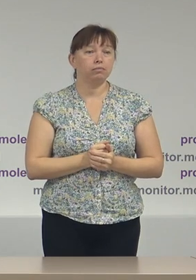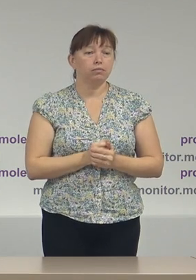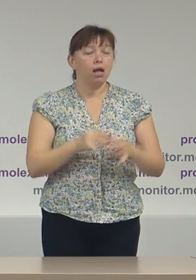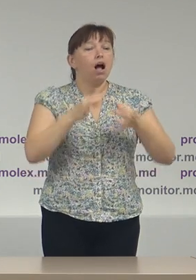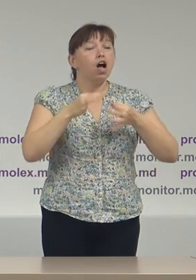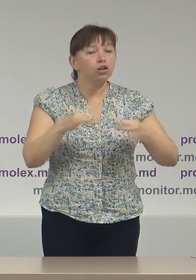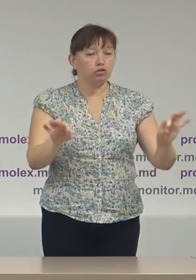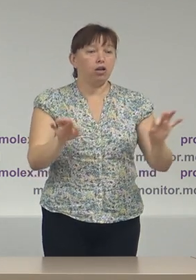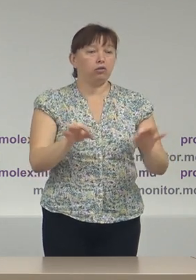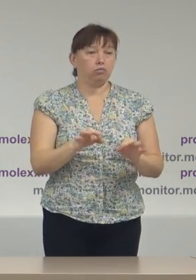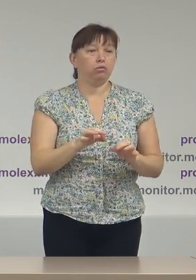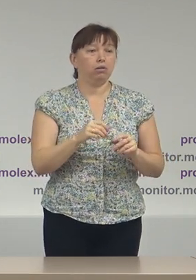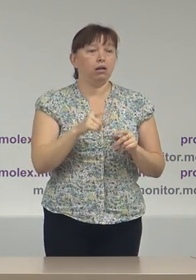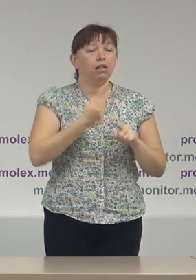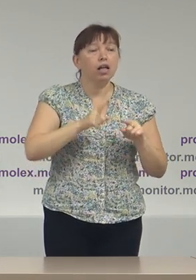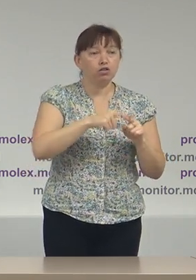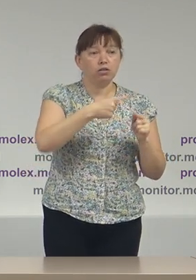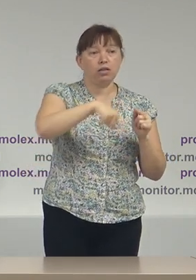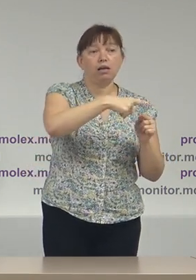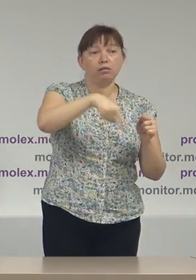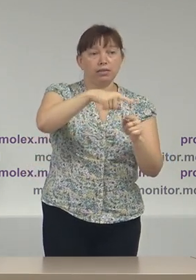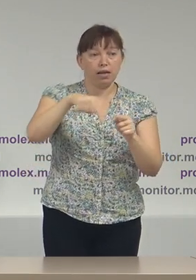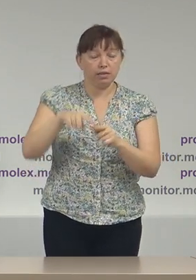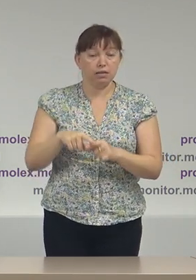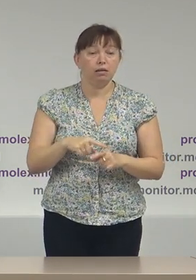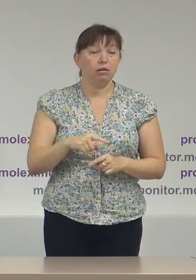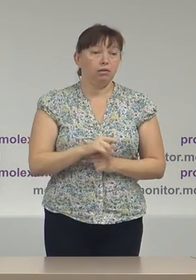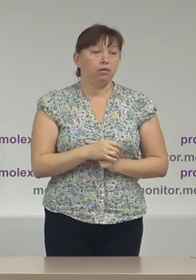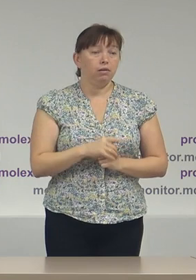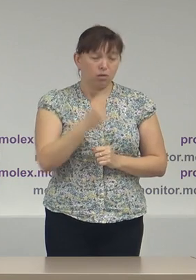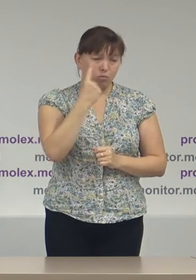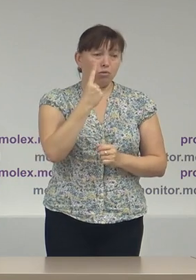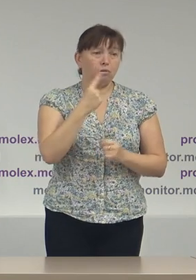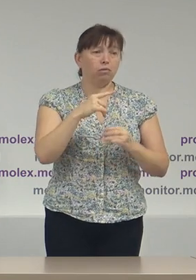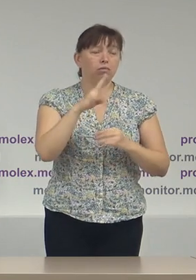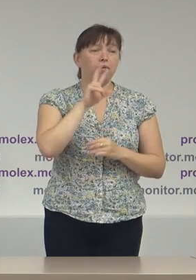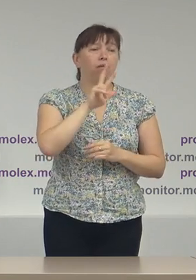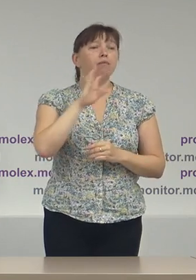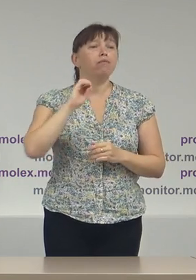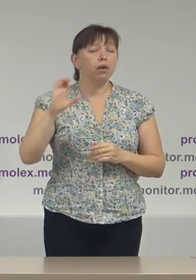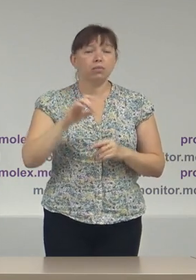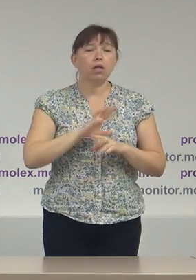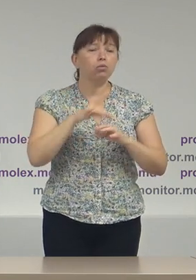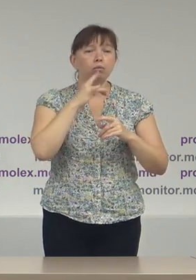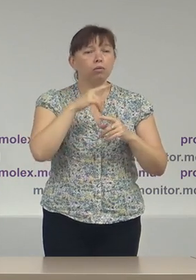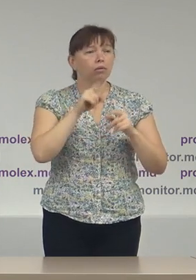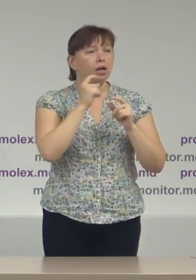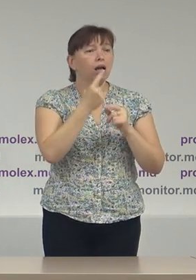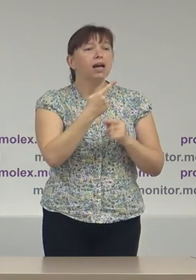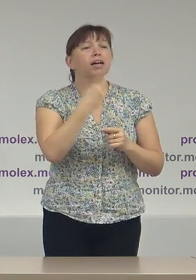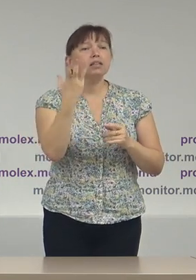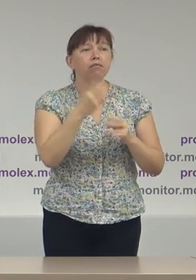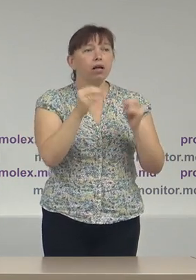accesul la ele pentru concurenții electorali într-o singură pagină web și nu în câteva